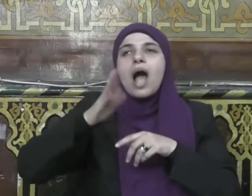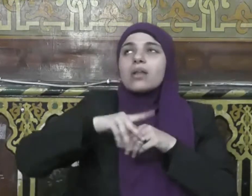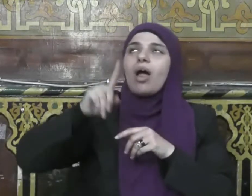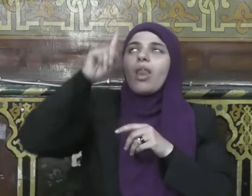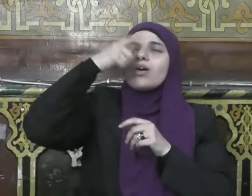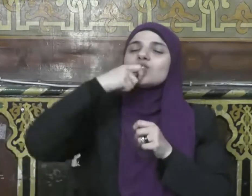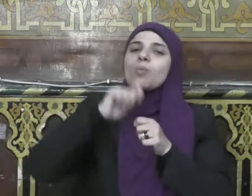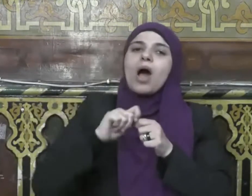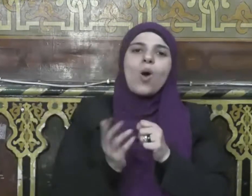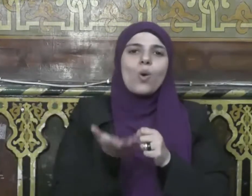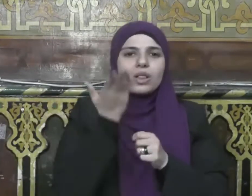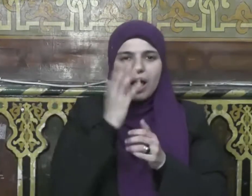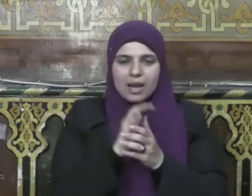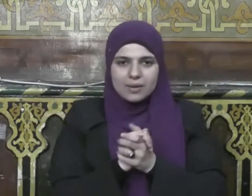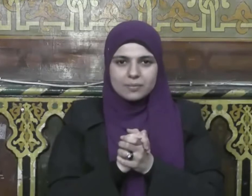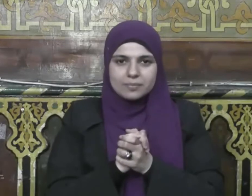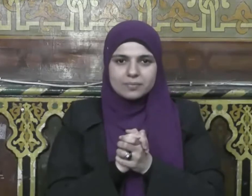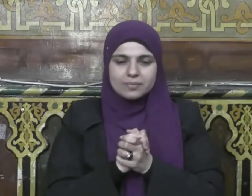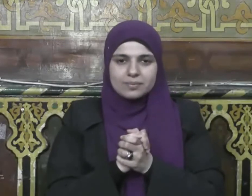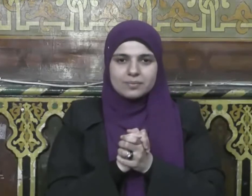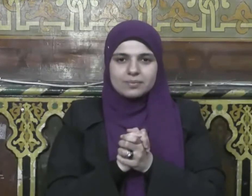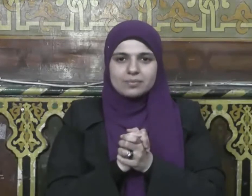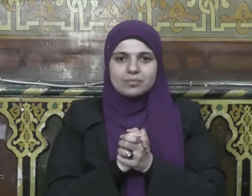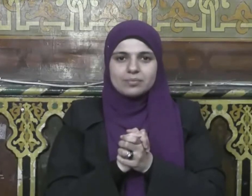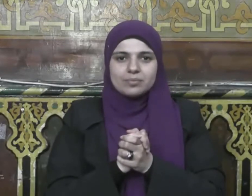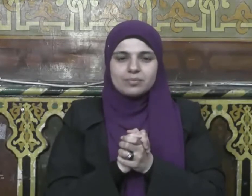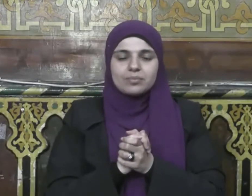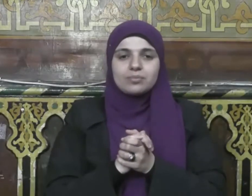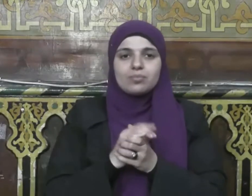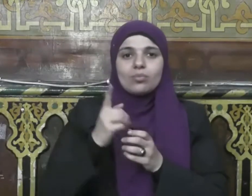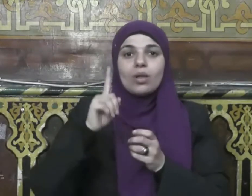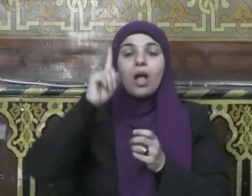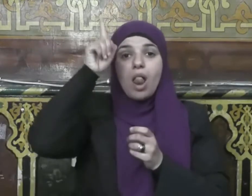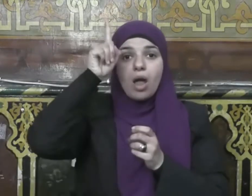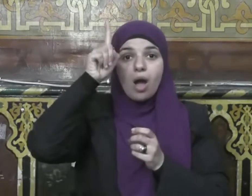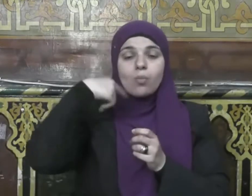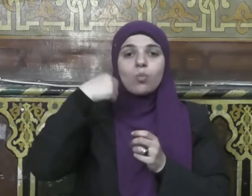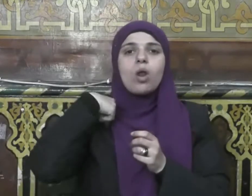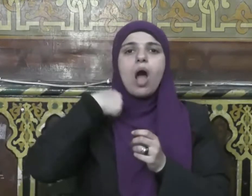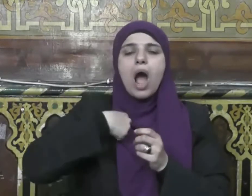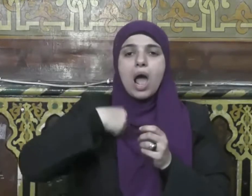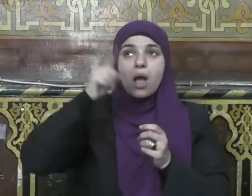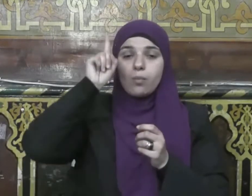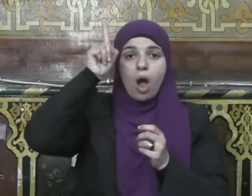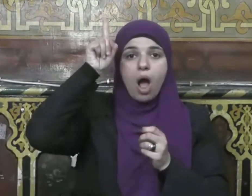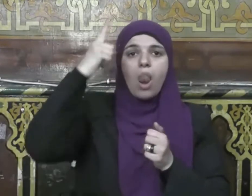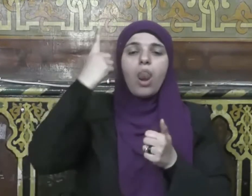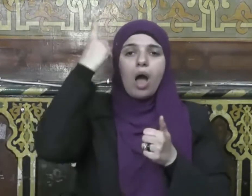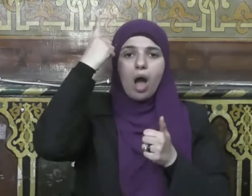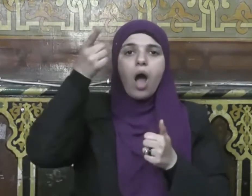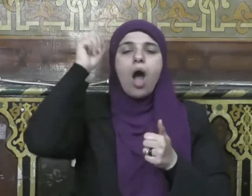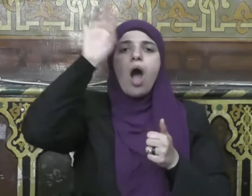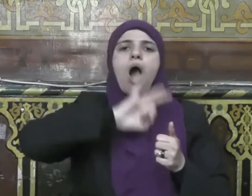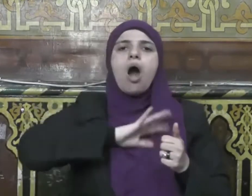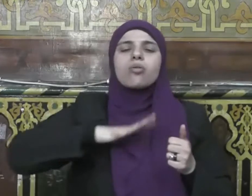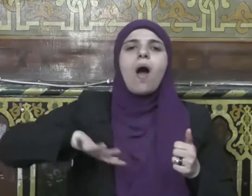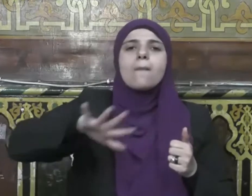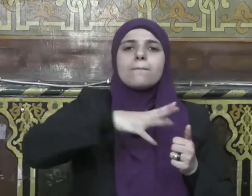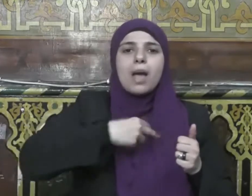وأنا الرحمن خلقت الرحم وشققت لها من اسمي فمن